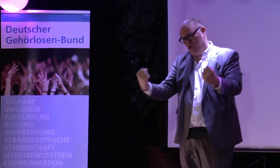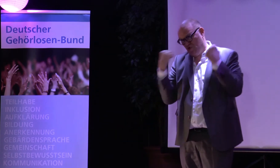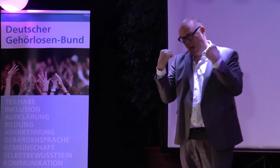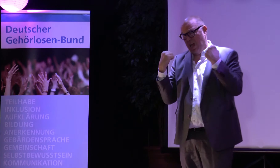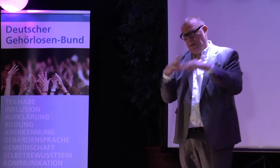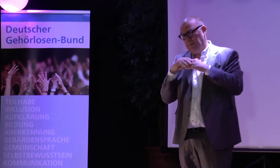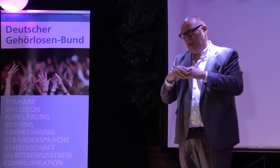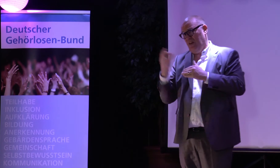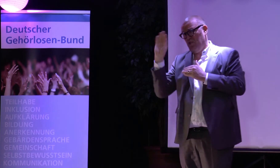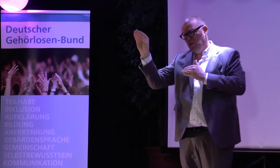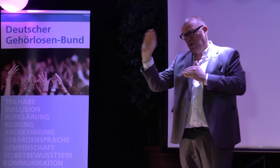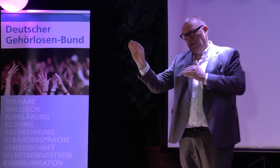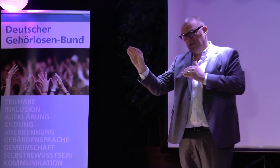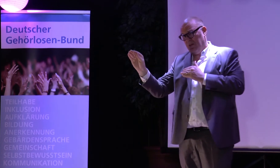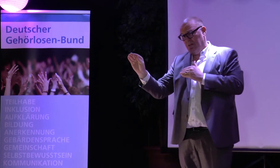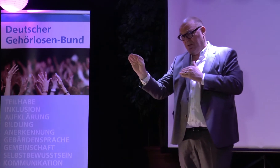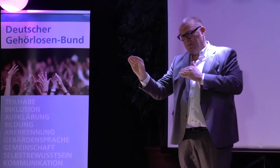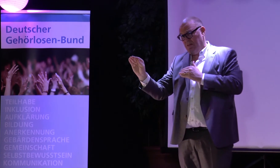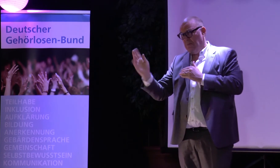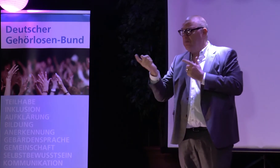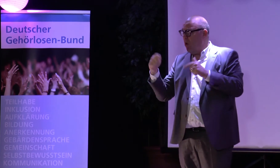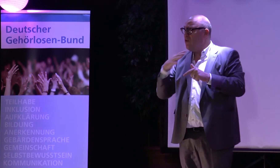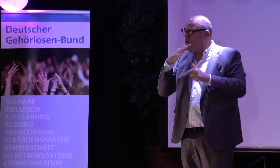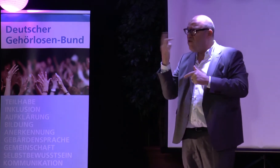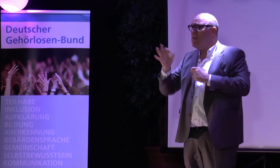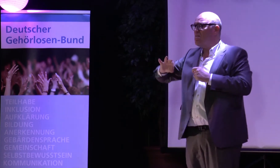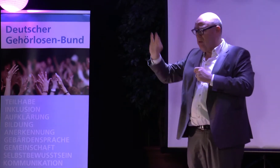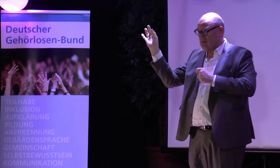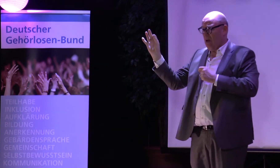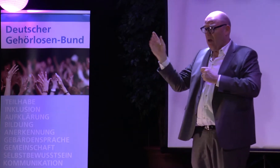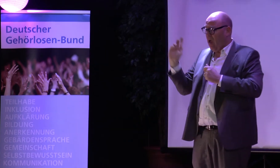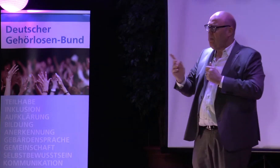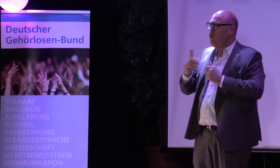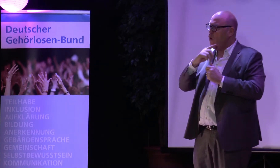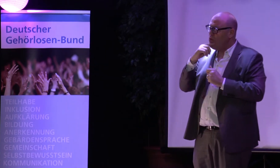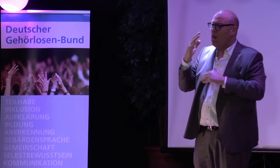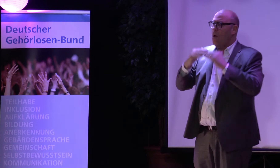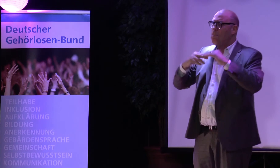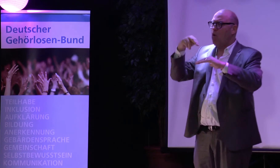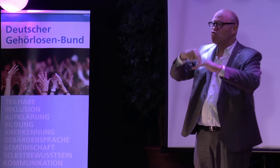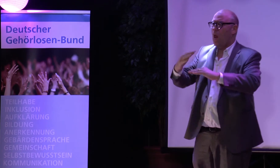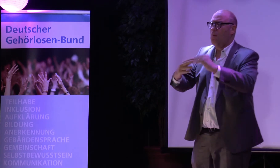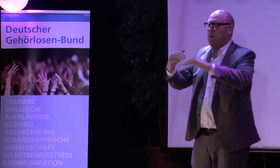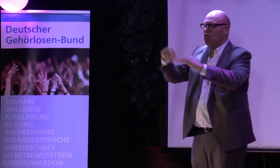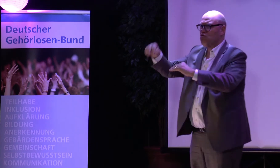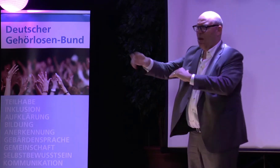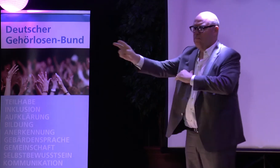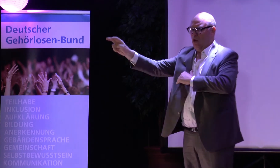also, wir brauchen auch einen starken Partner für die Zukunft. Und es ist viel besser. Wir haben noch einige